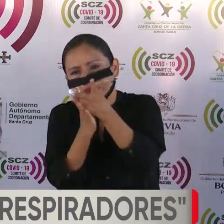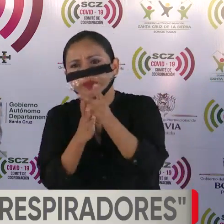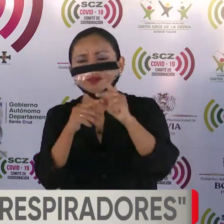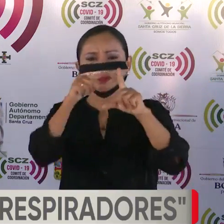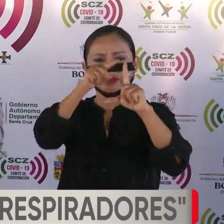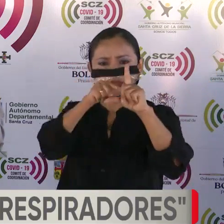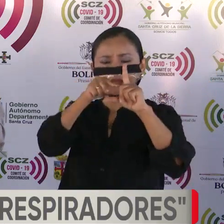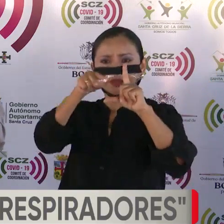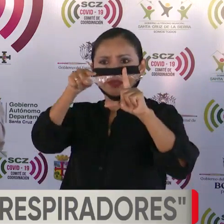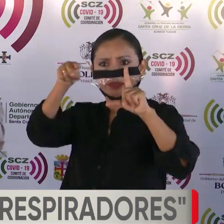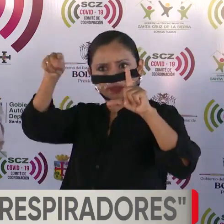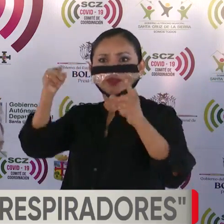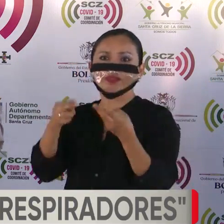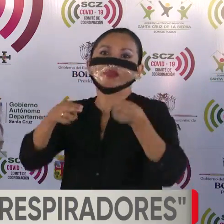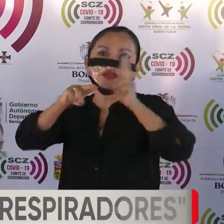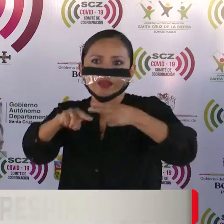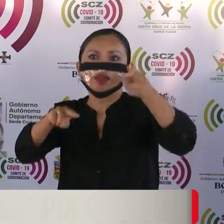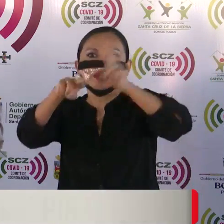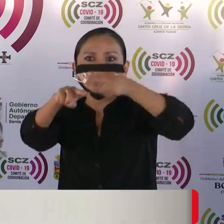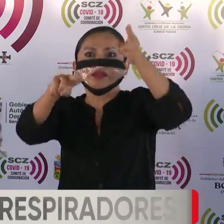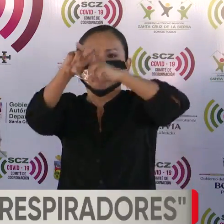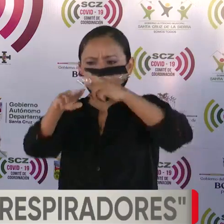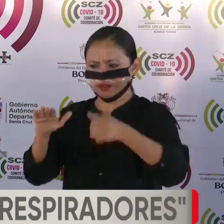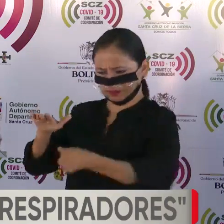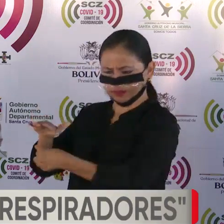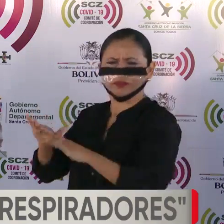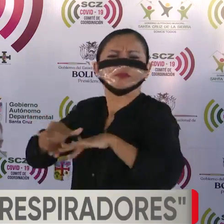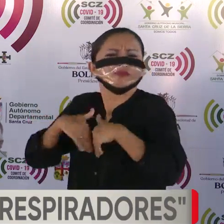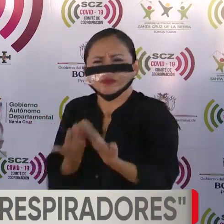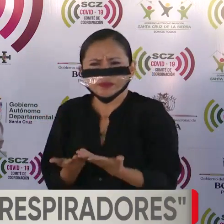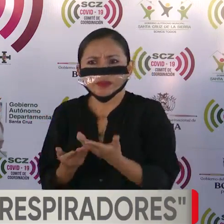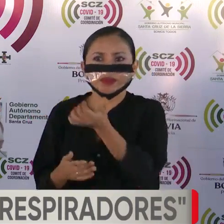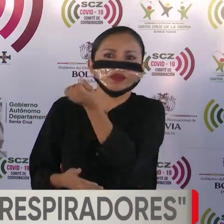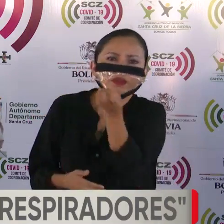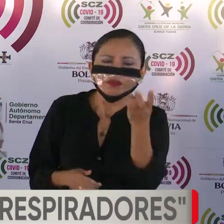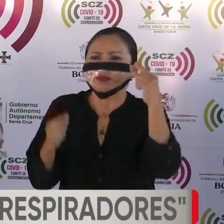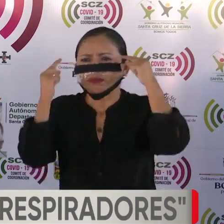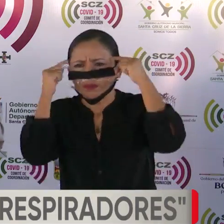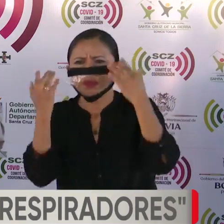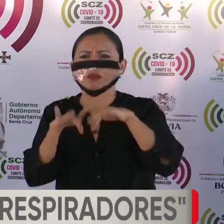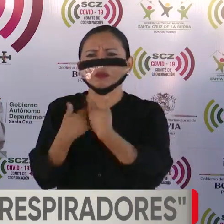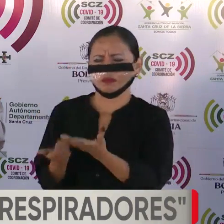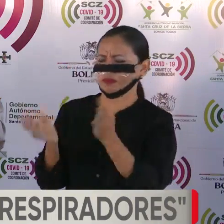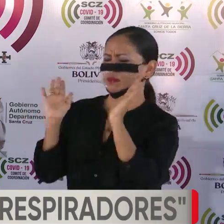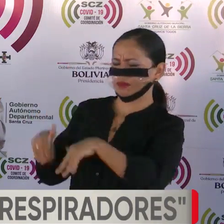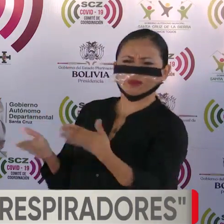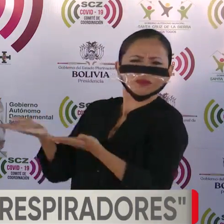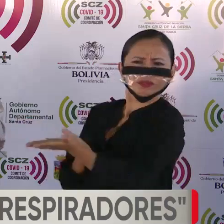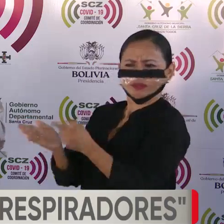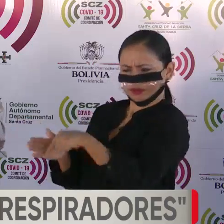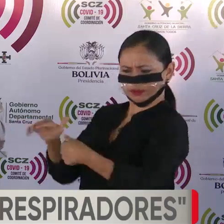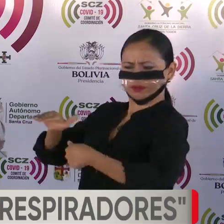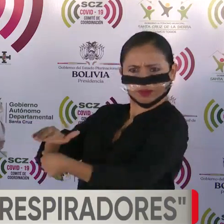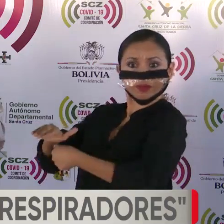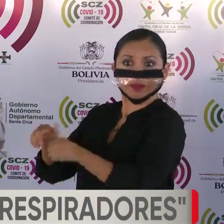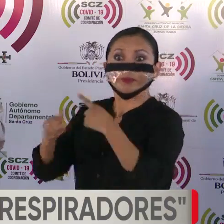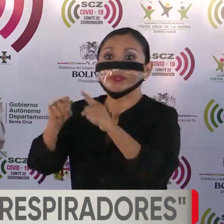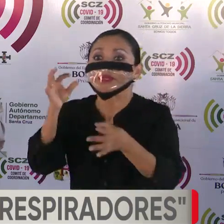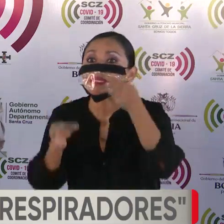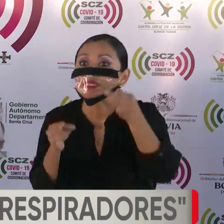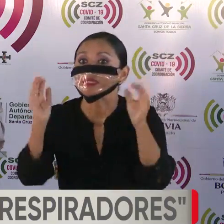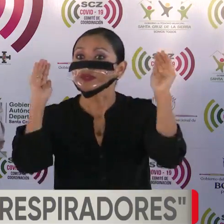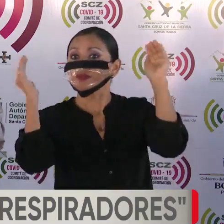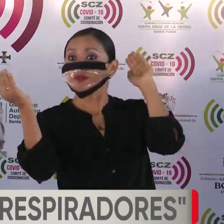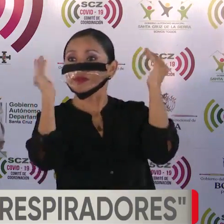contagio se han incrementado durante el confinamiento. Y algunos piensan que ha sido inútil. Pero si comparan nuestros